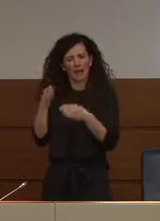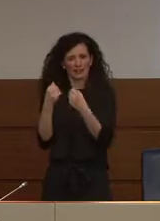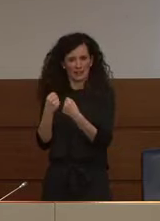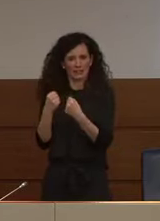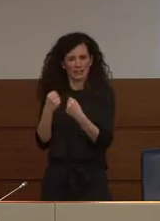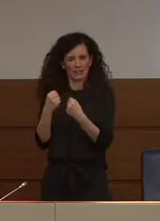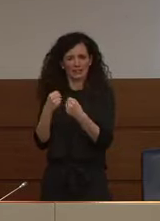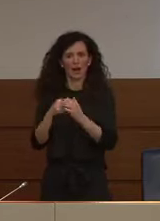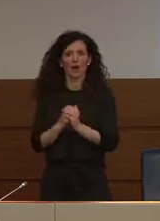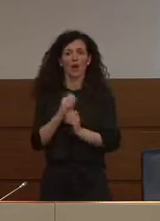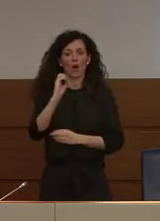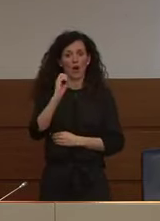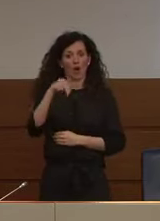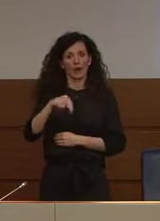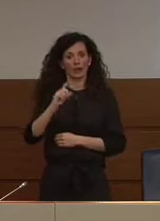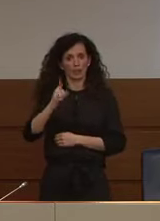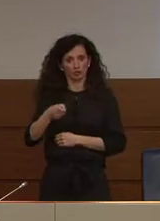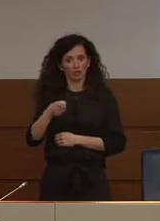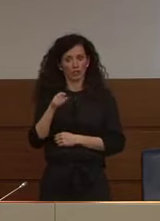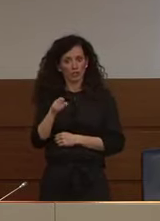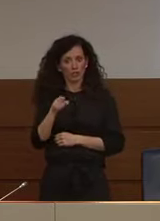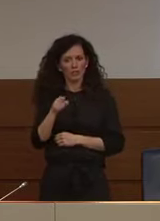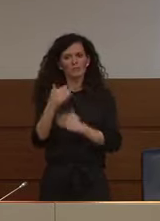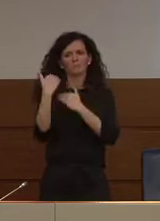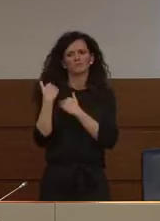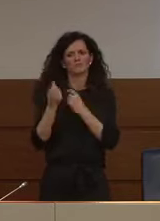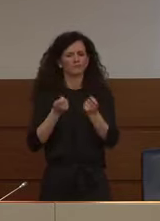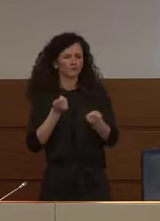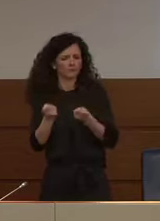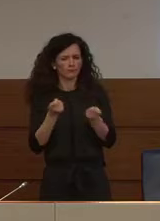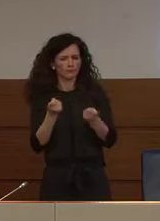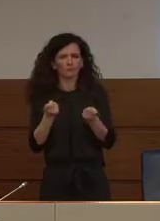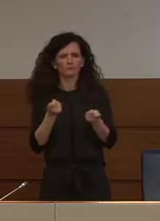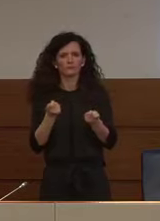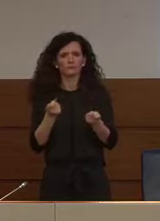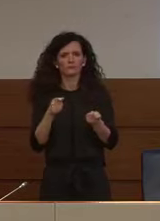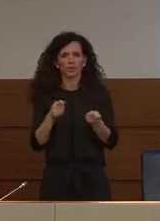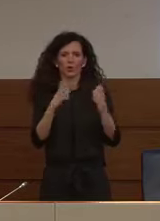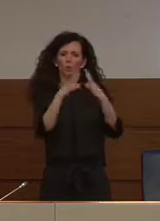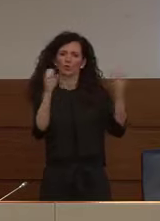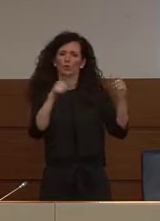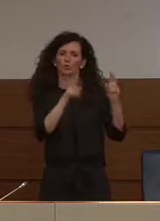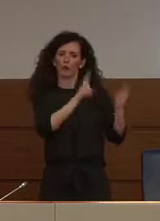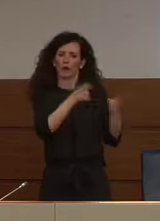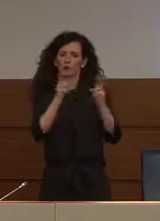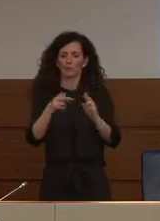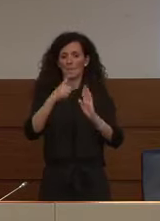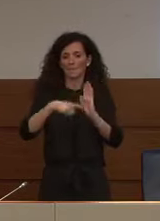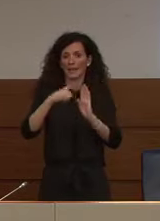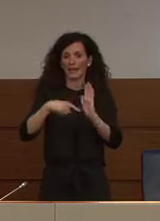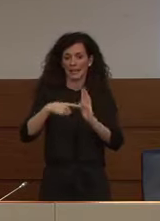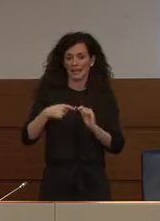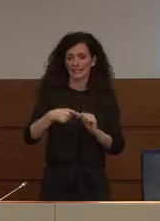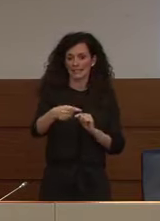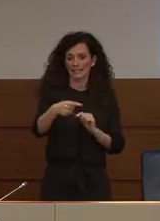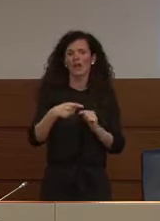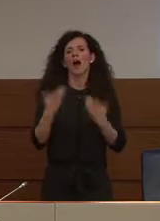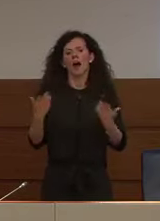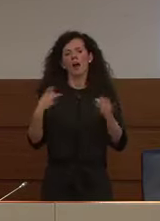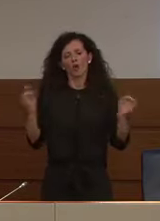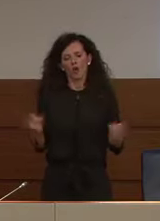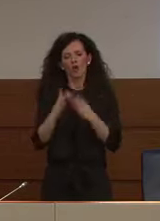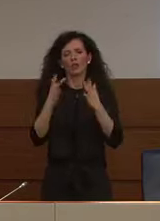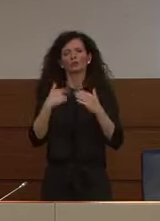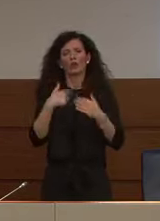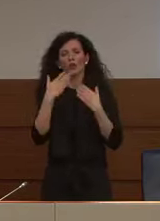Questa ONRG gestirà, installerà e gestirà questa struttura per alcuni mesi quindi la vogliamo ringraziare